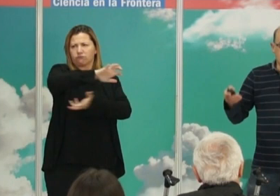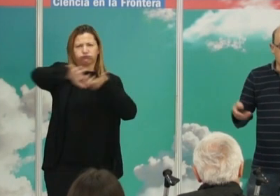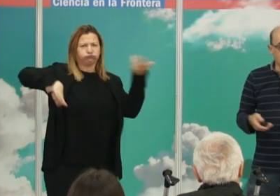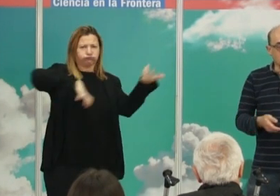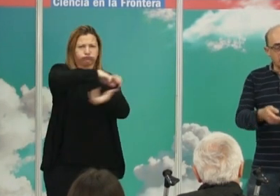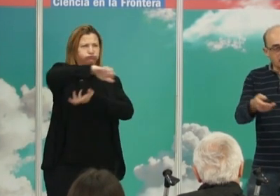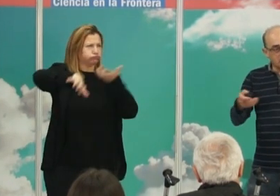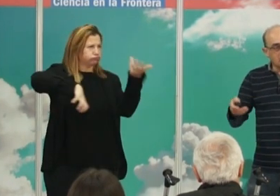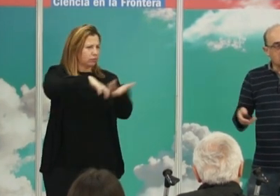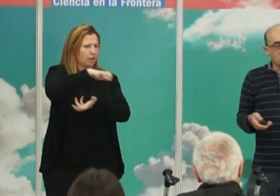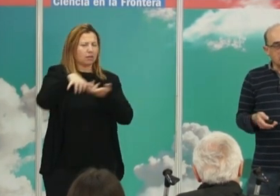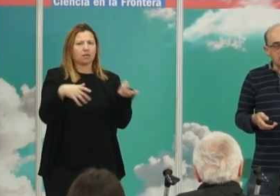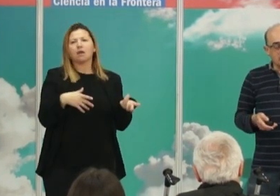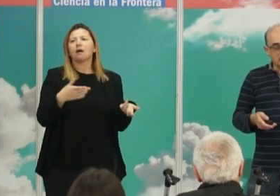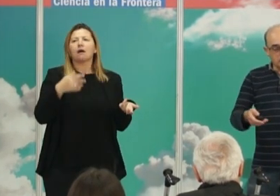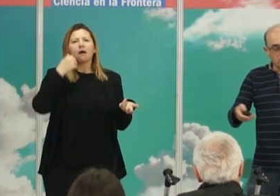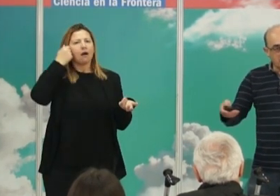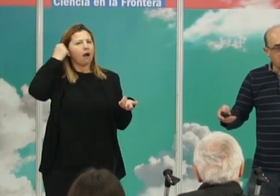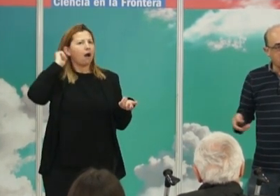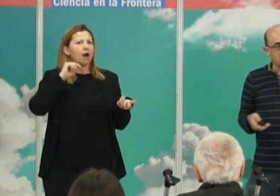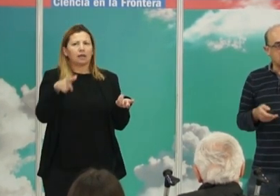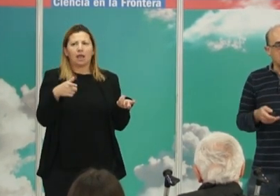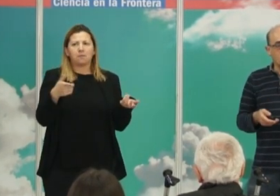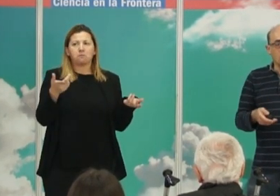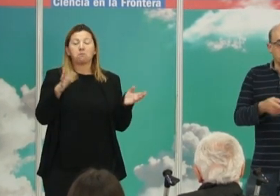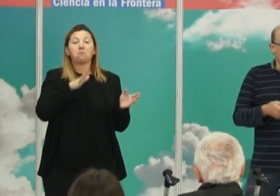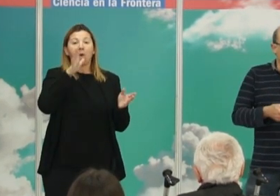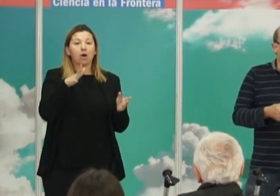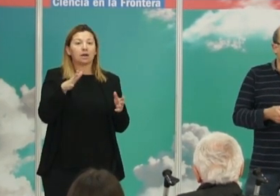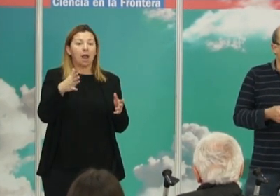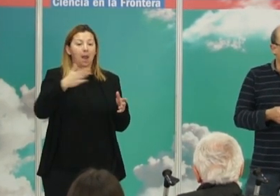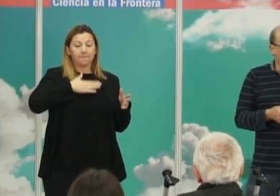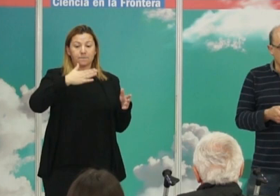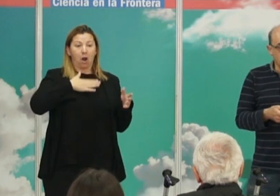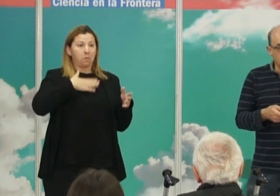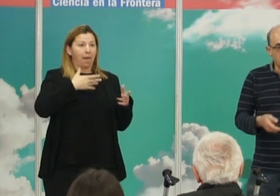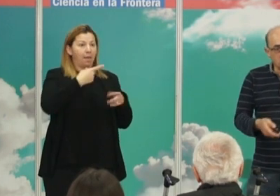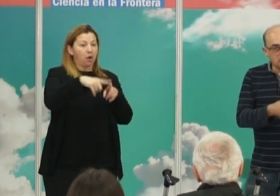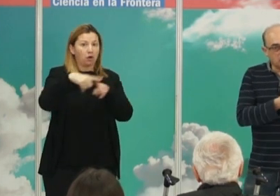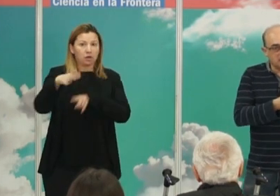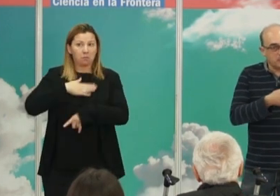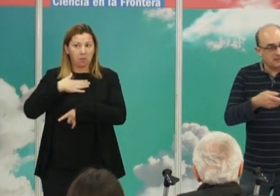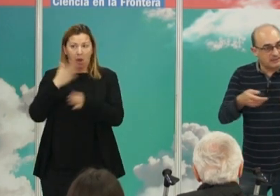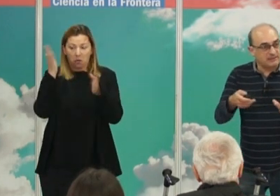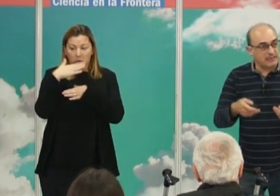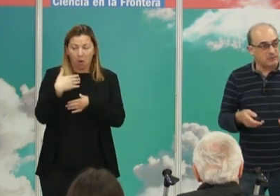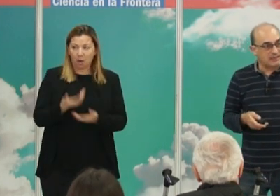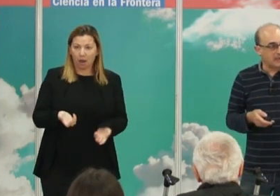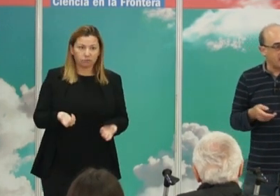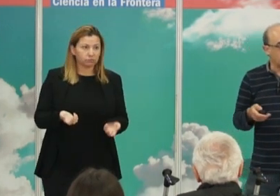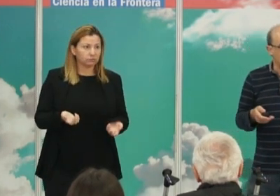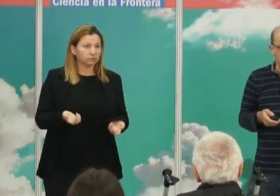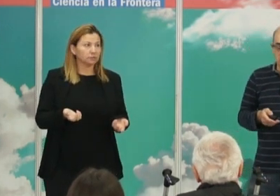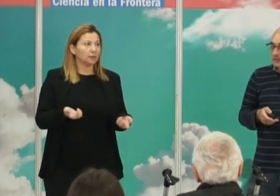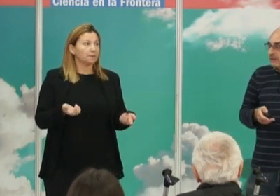no tenían propiedades o las propiedades que tienes cuando eres un cazador-recolector son las que puedes, digamos,